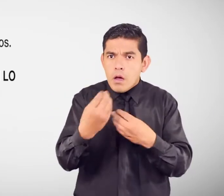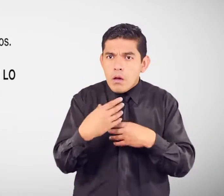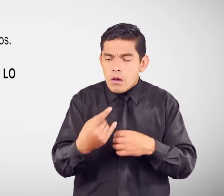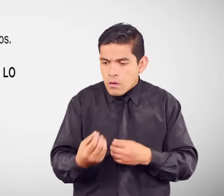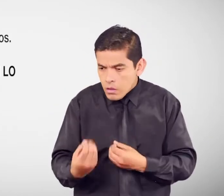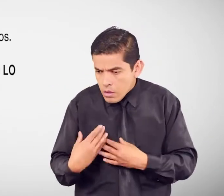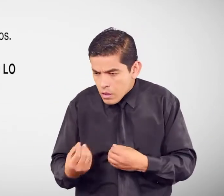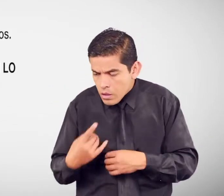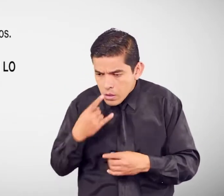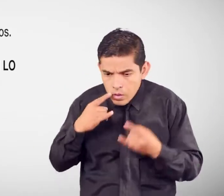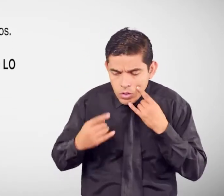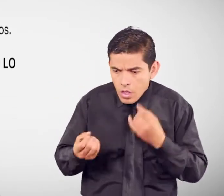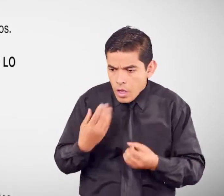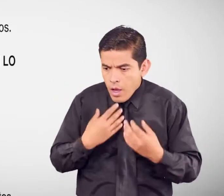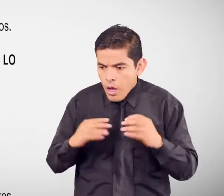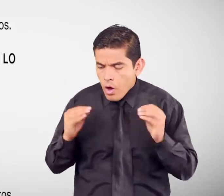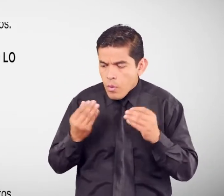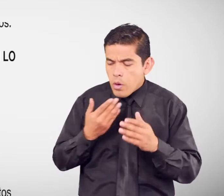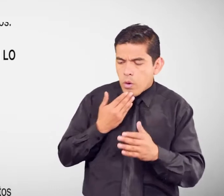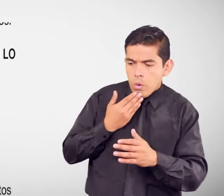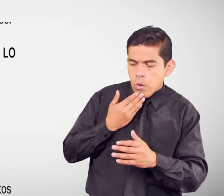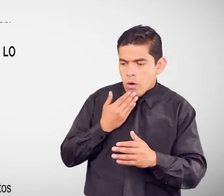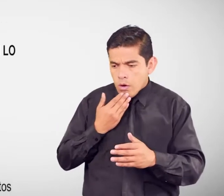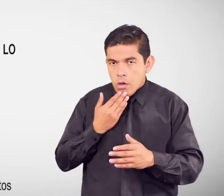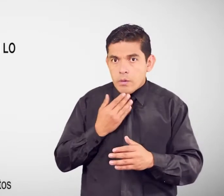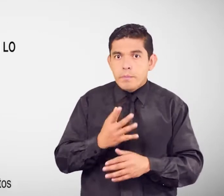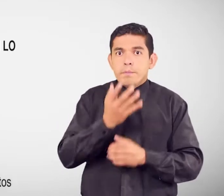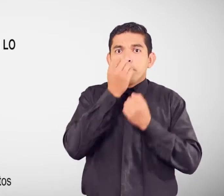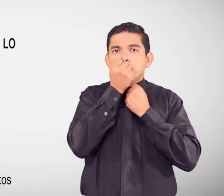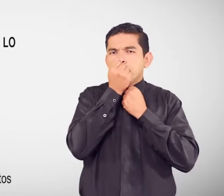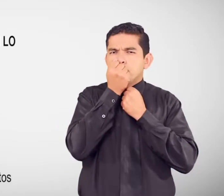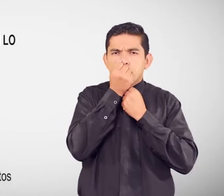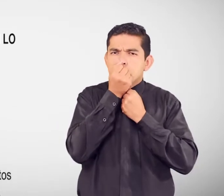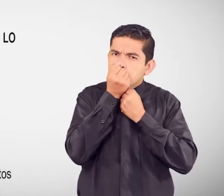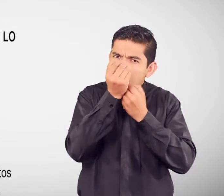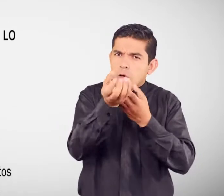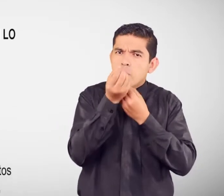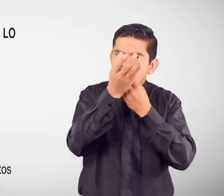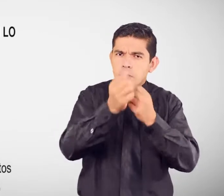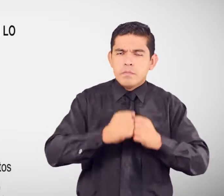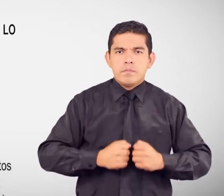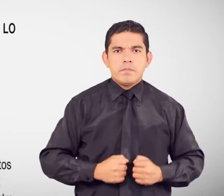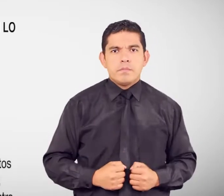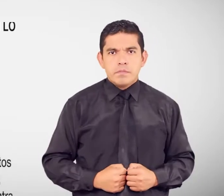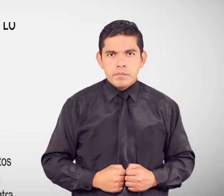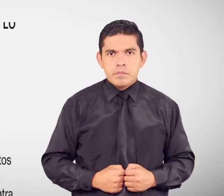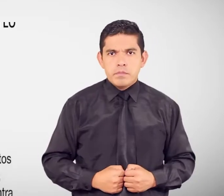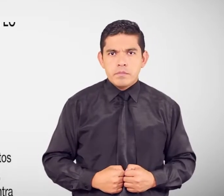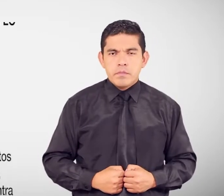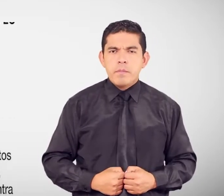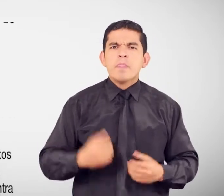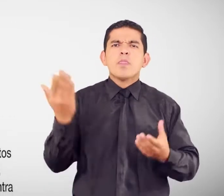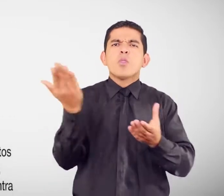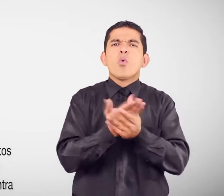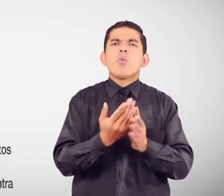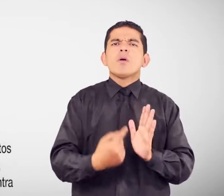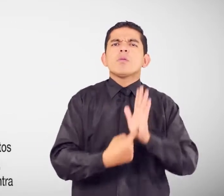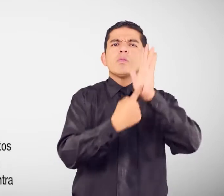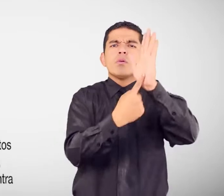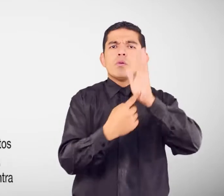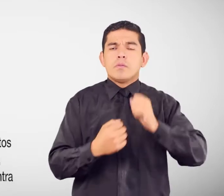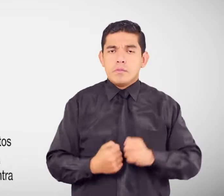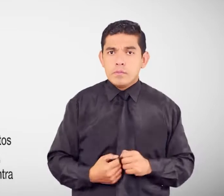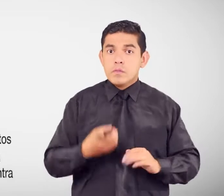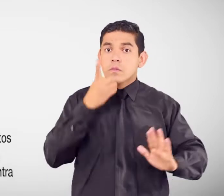adolescentes No te quedes callado Documentos que se deben presentar Denuncia verbal o por escrito